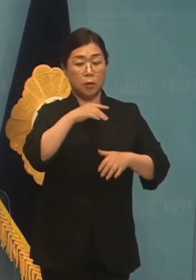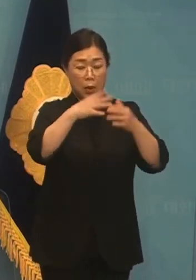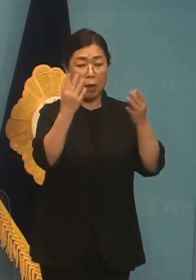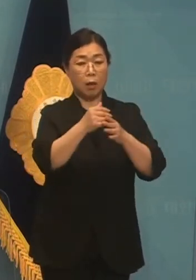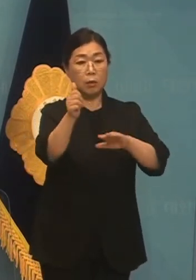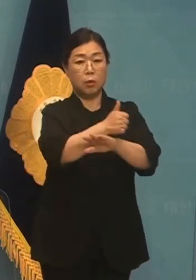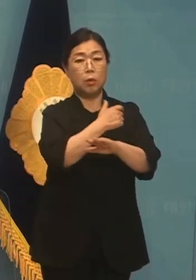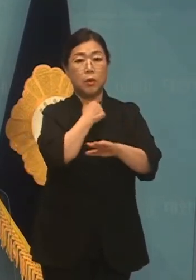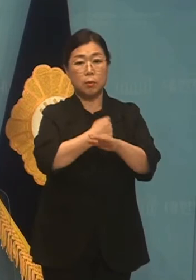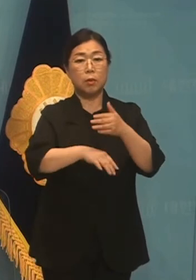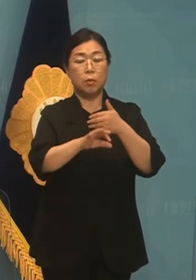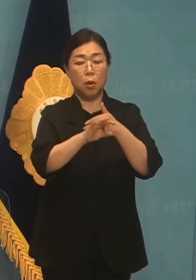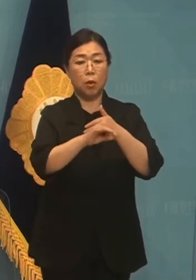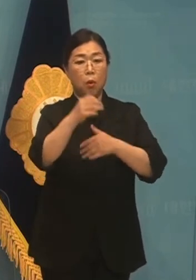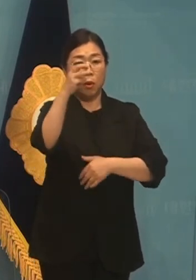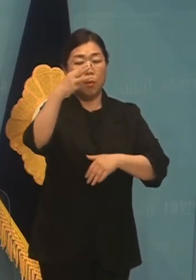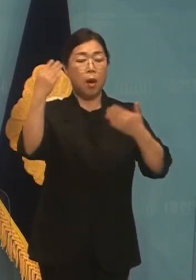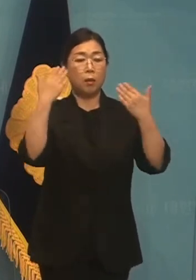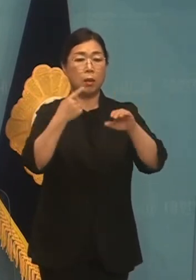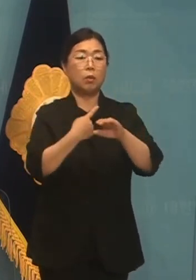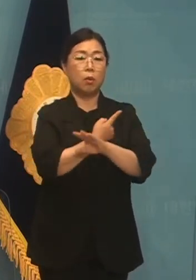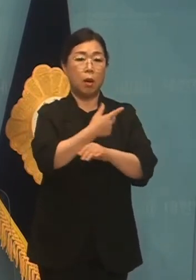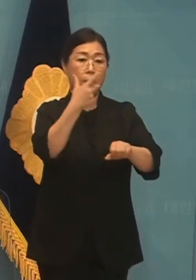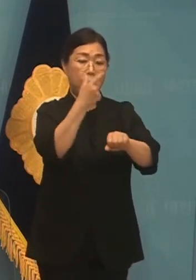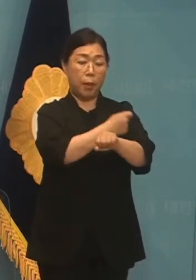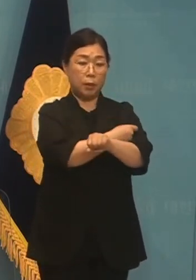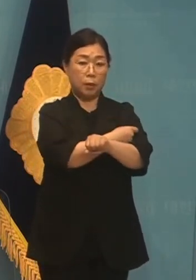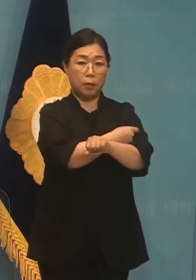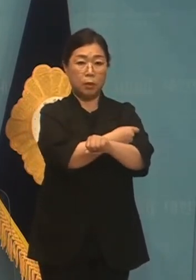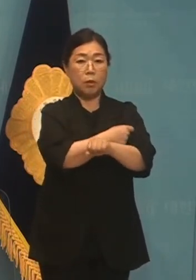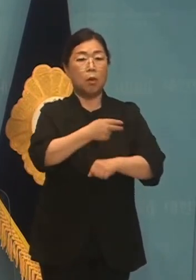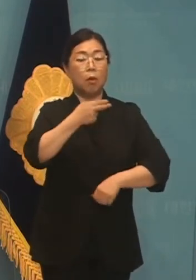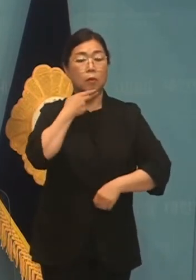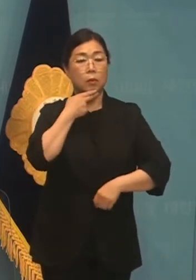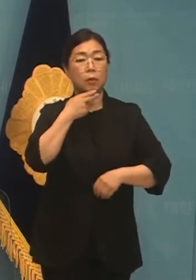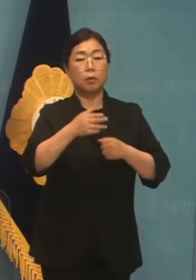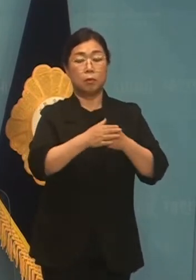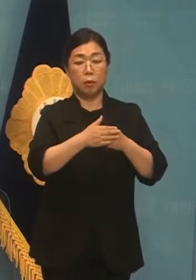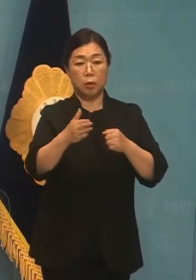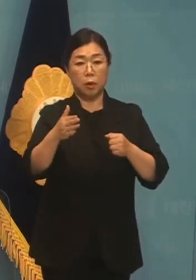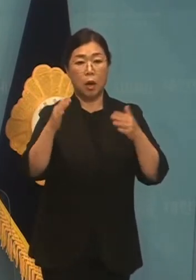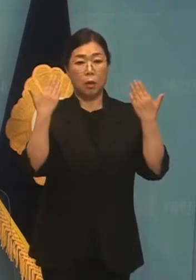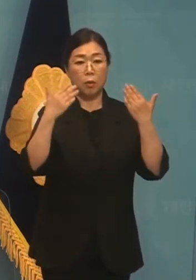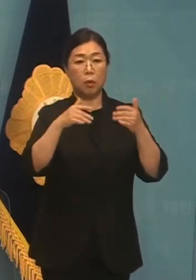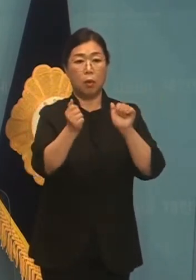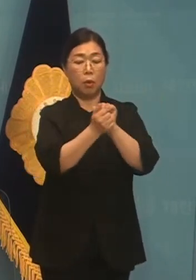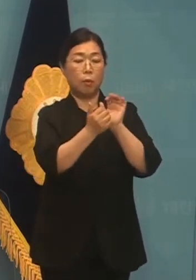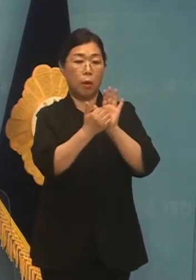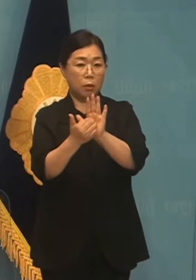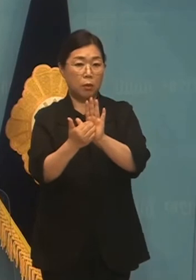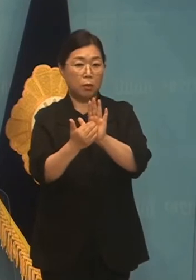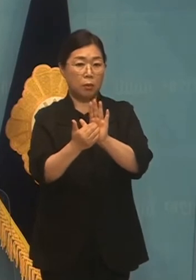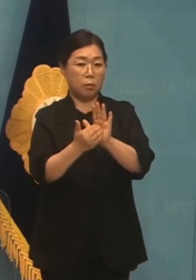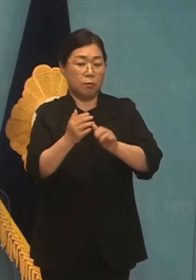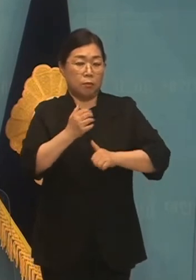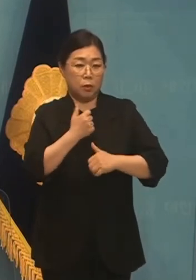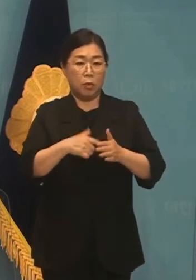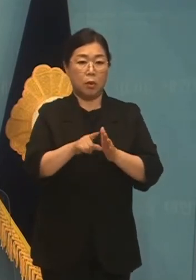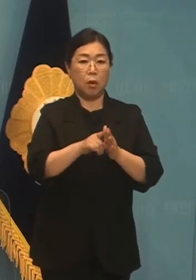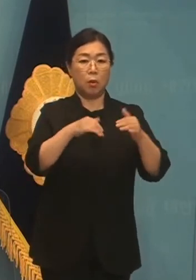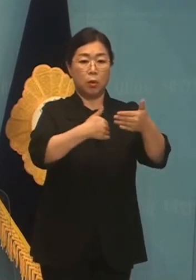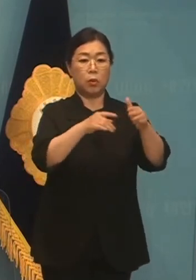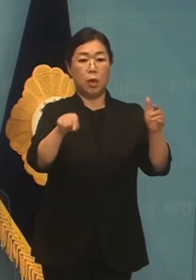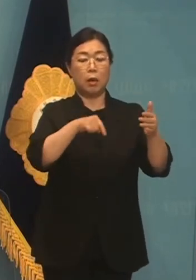실시하려면 고3 학생 이외에 백신 접종이 없기 때문에 학교 방역을 위한 교실내 거래 두기가